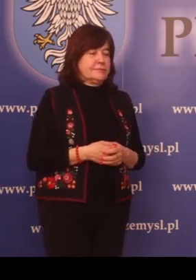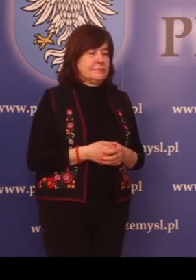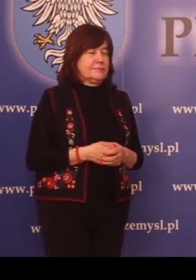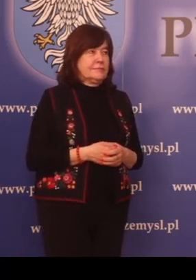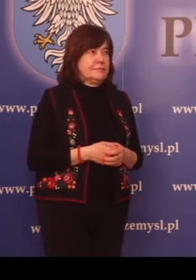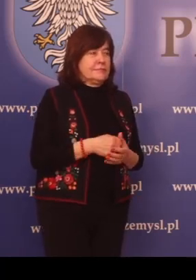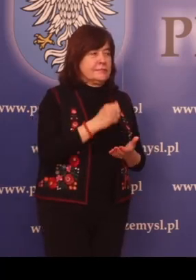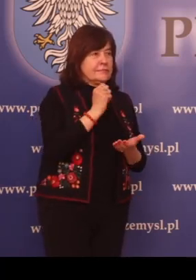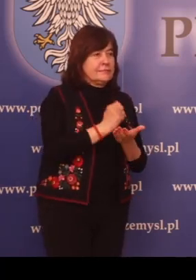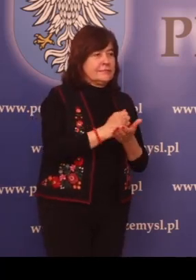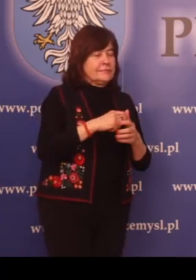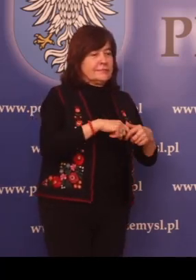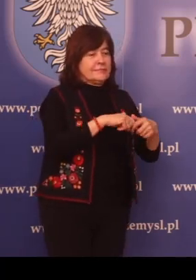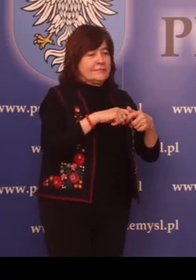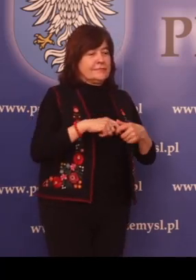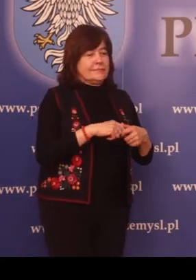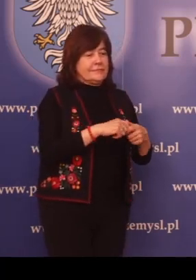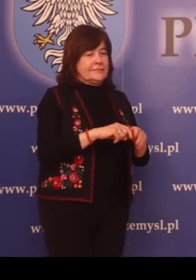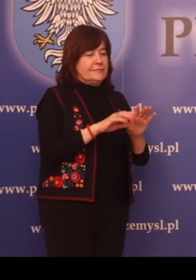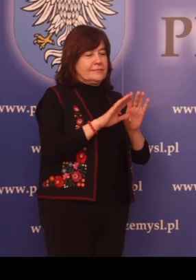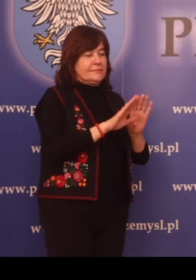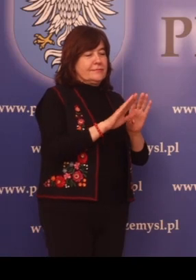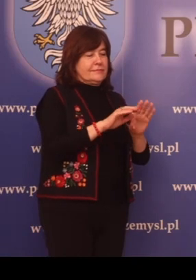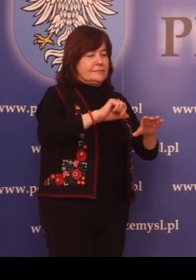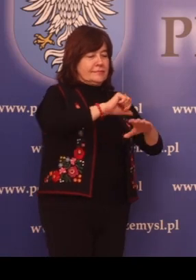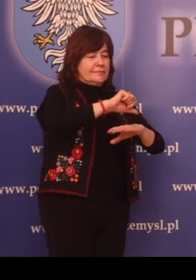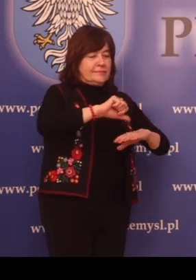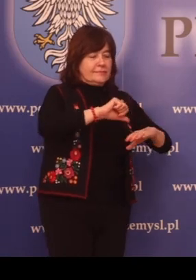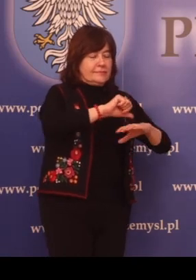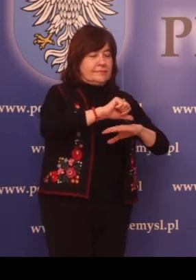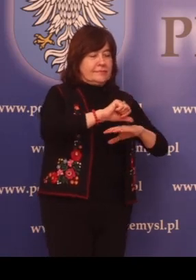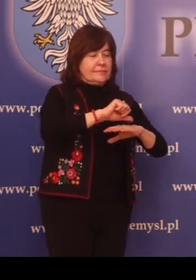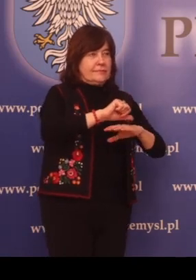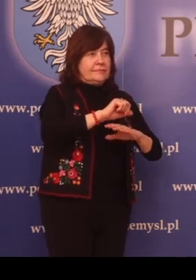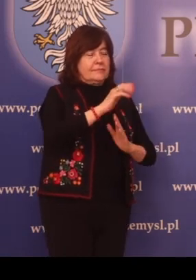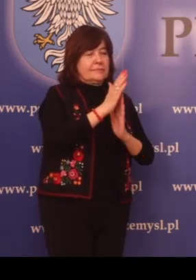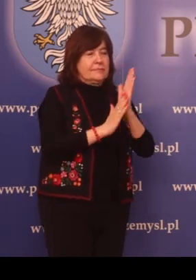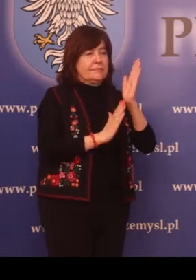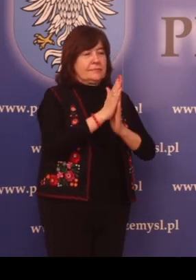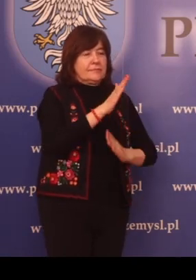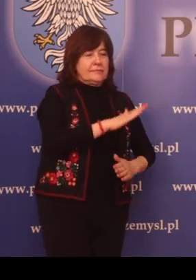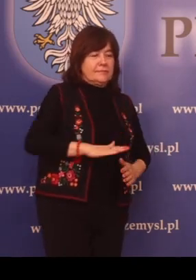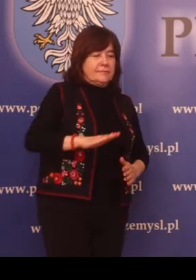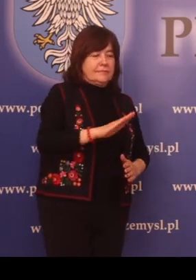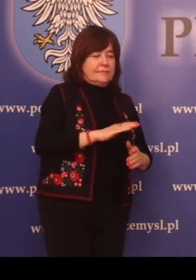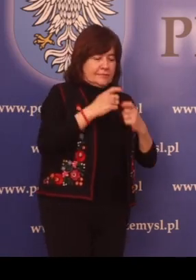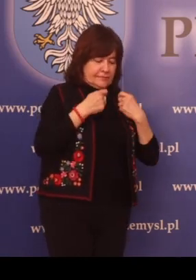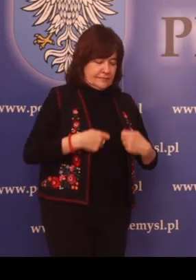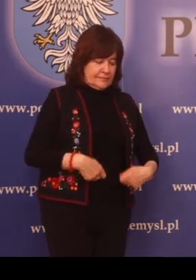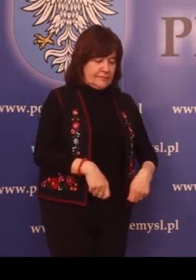Sprawy związane z ochroną środowniska, leśnictwem i rolnictwem.